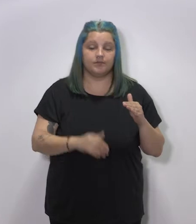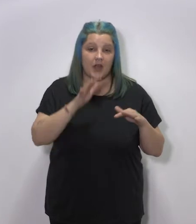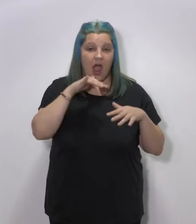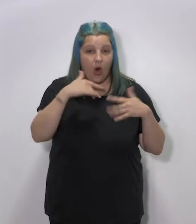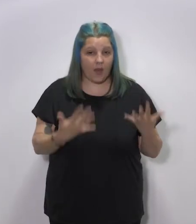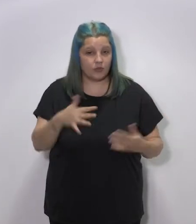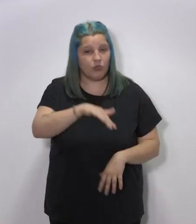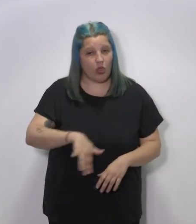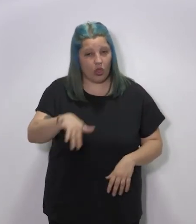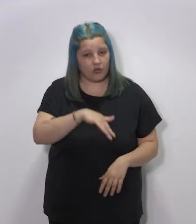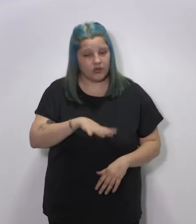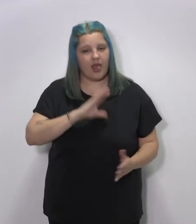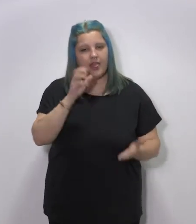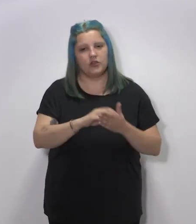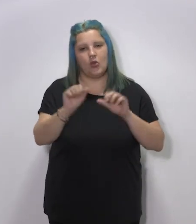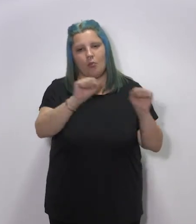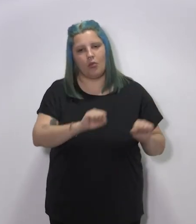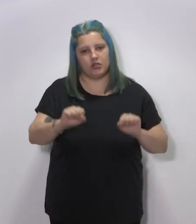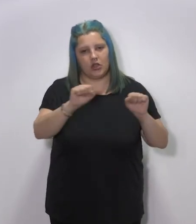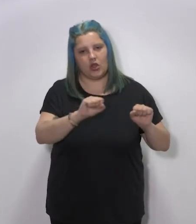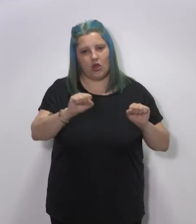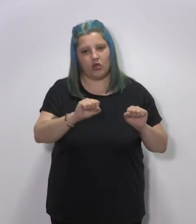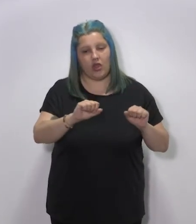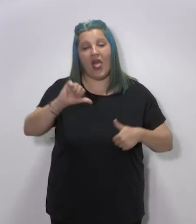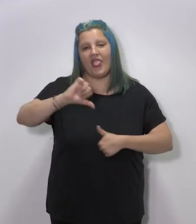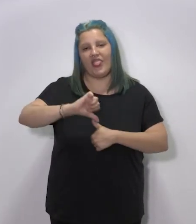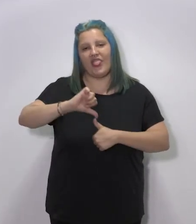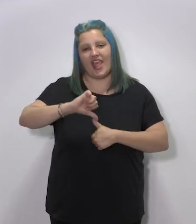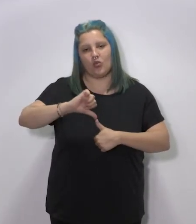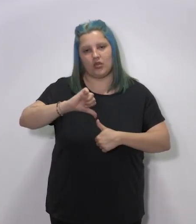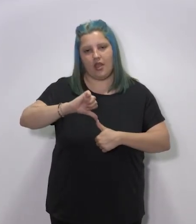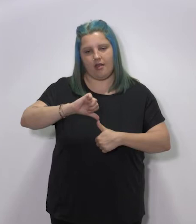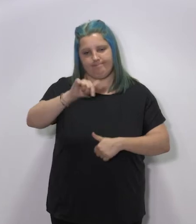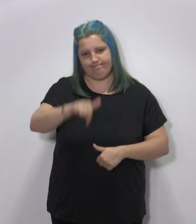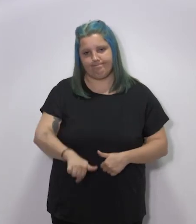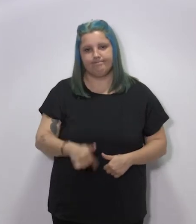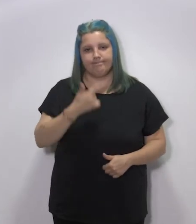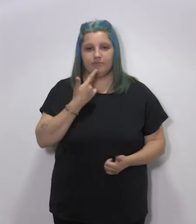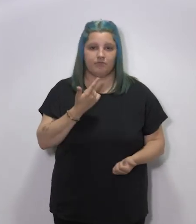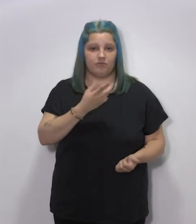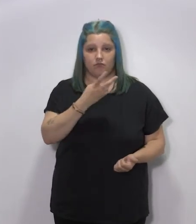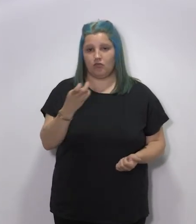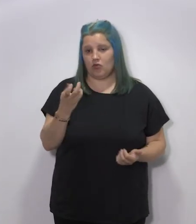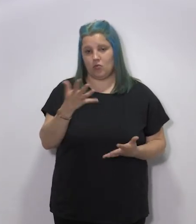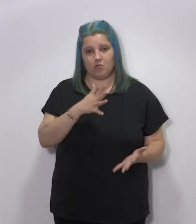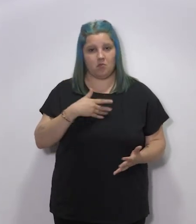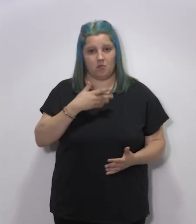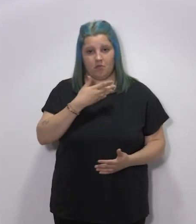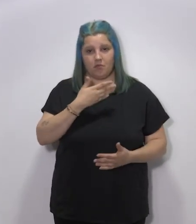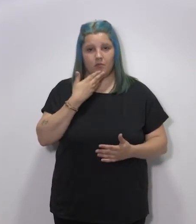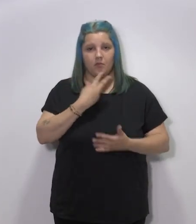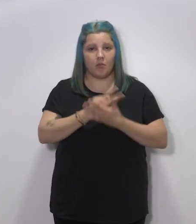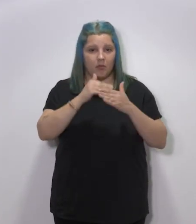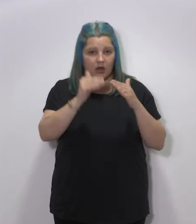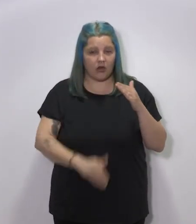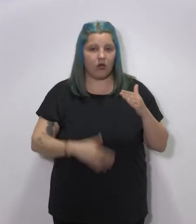que están ahora mismo en centros de protección en la ciudad autónoma de Ceuta, en concreto de 200 menores y,